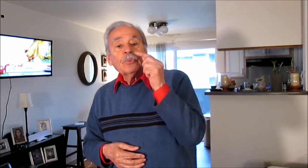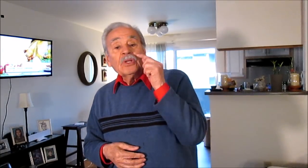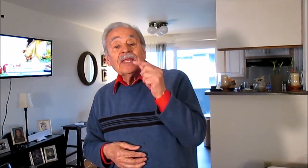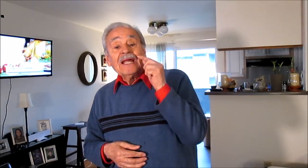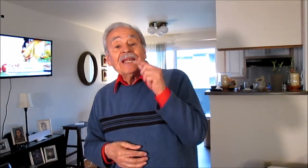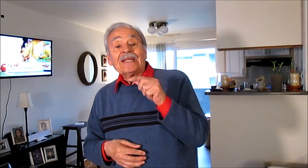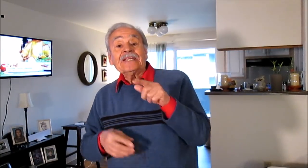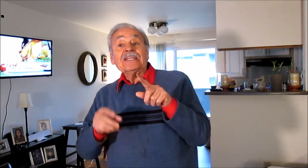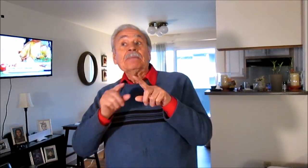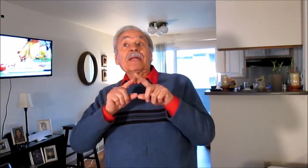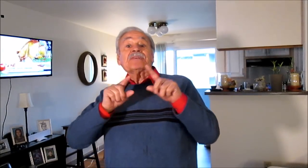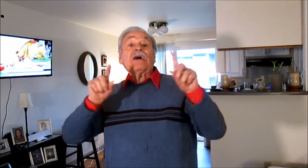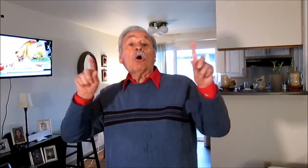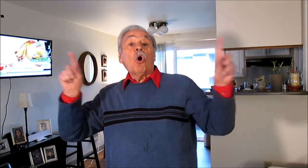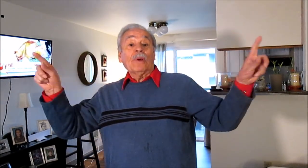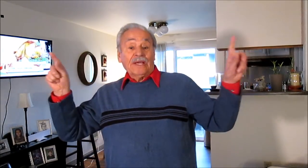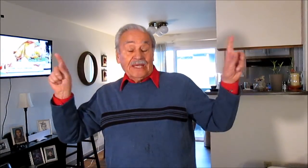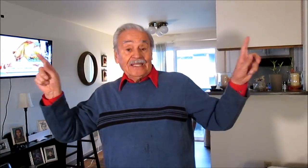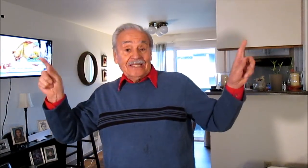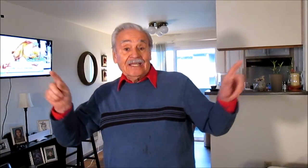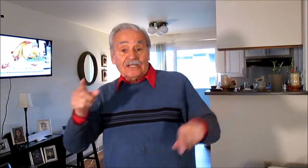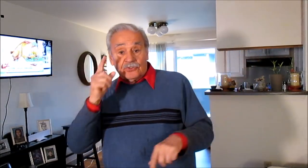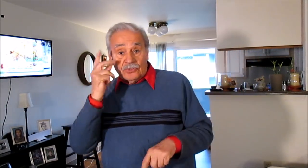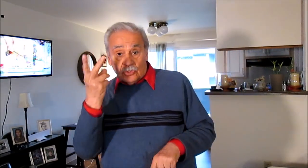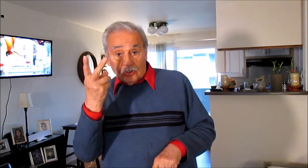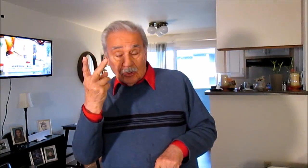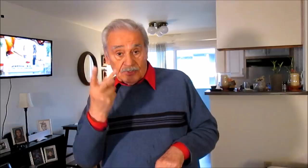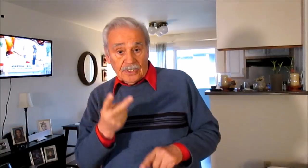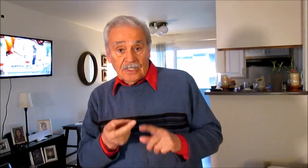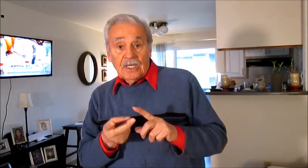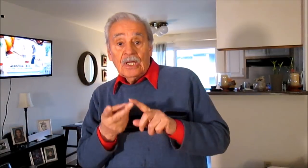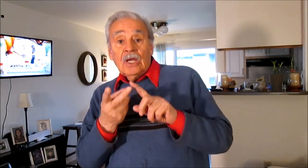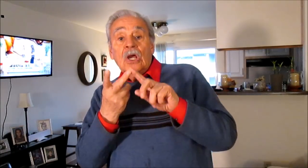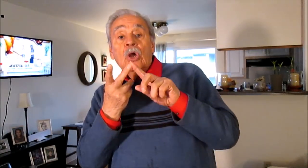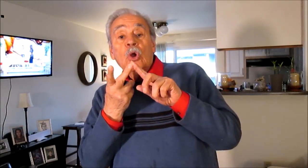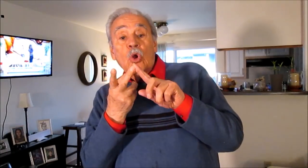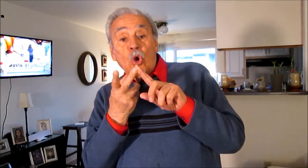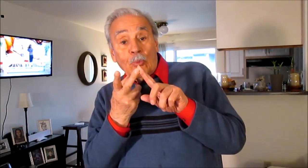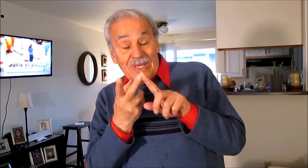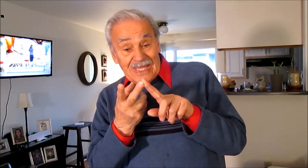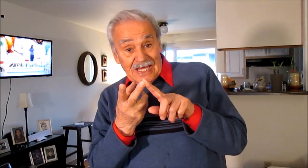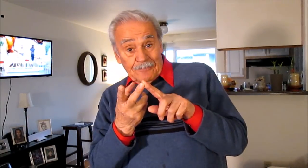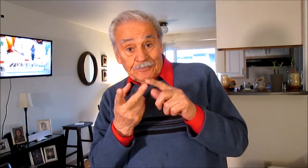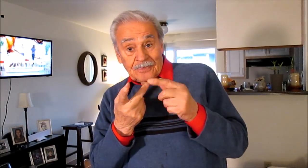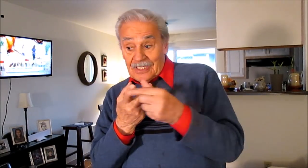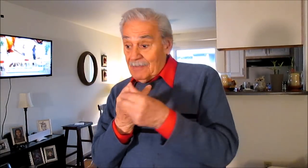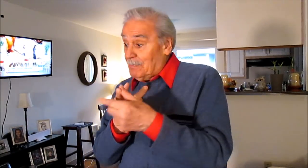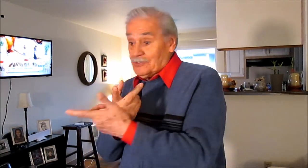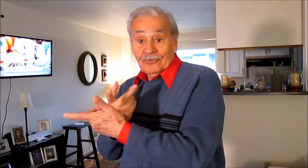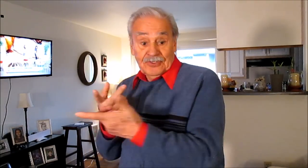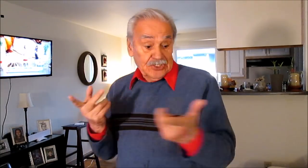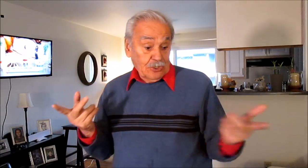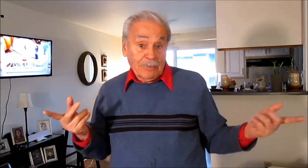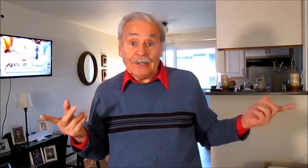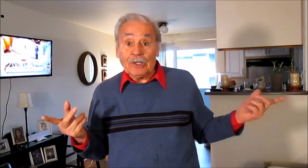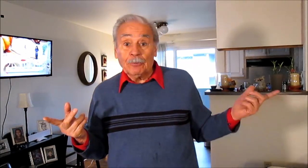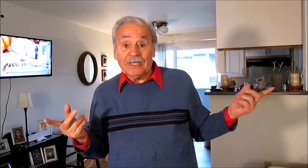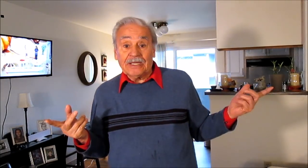puede dar la argentina para esa obra gigantesca son dos cosas comida y espacio físico para que opere